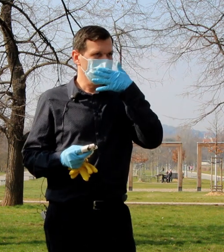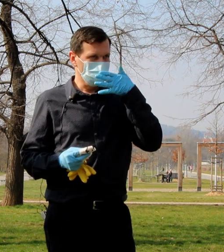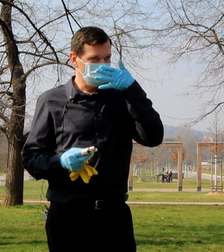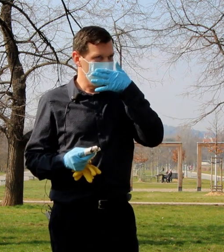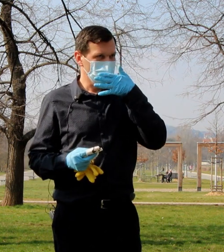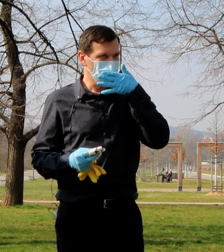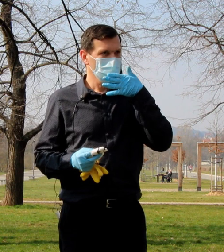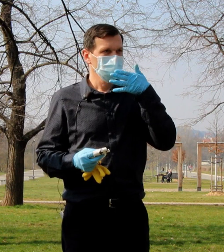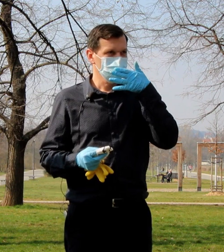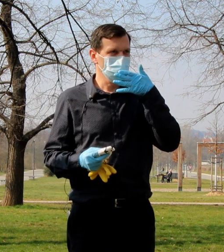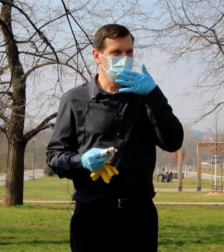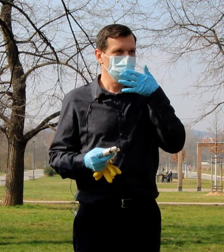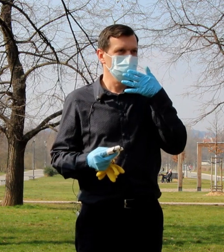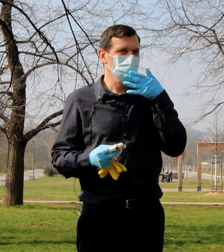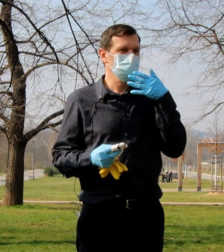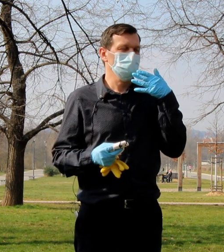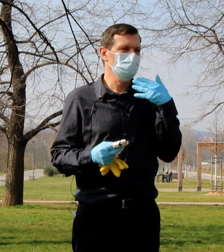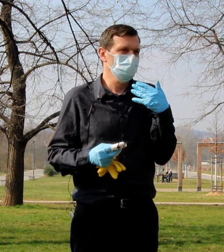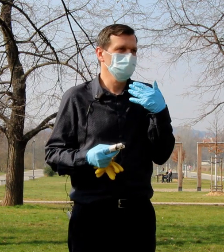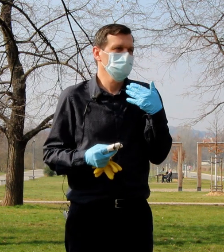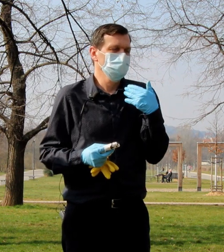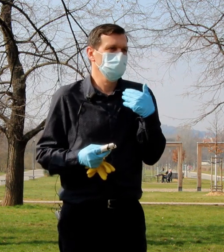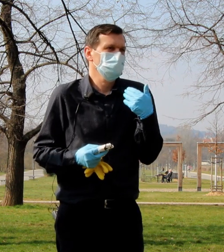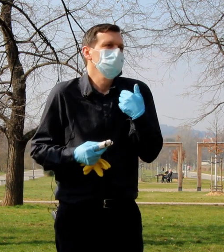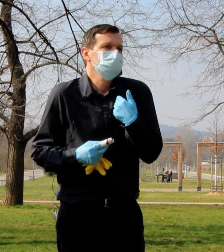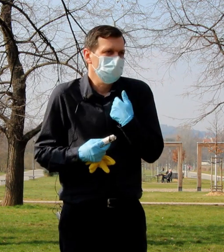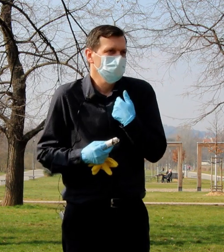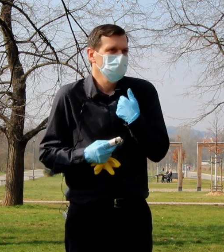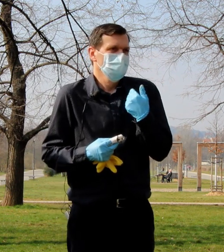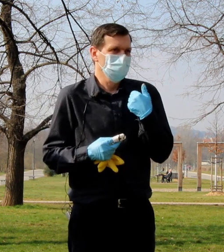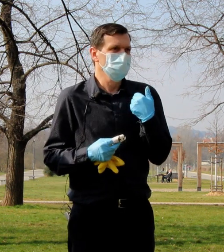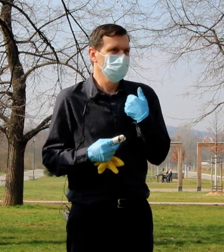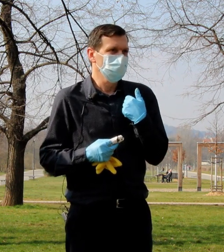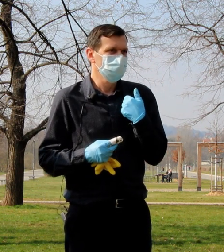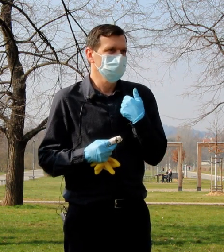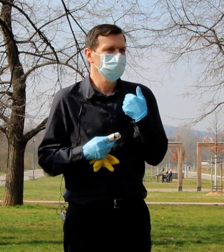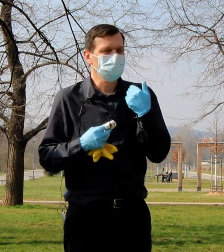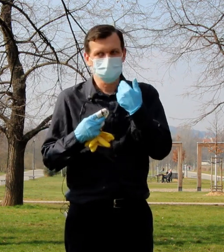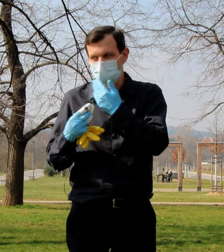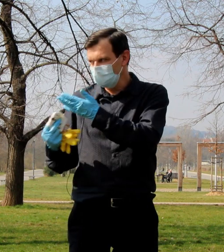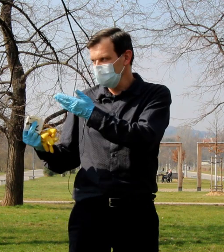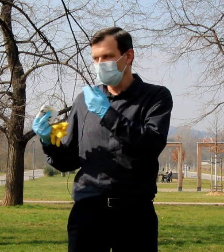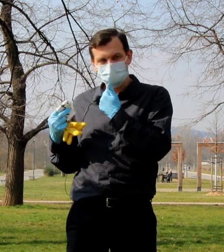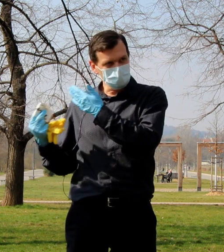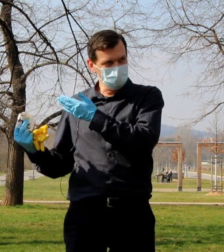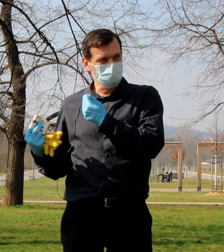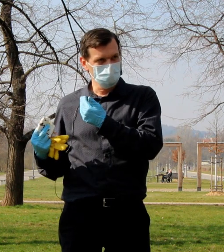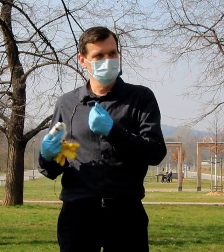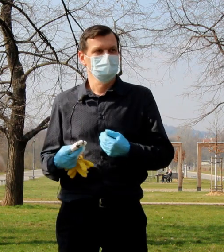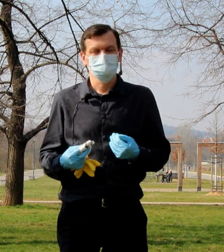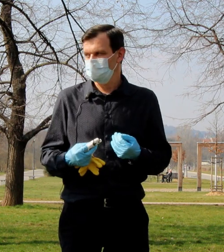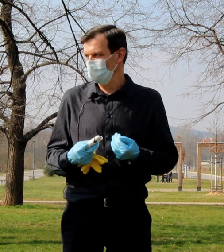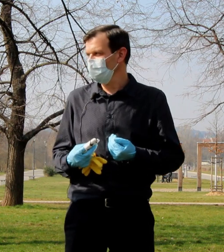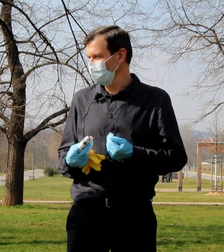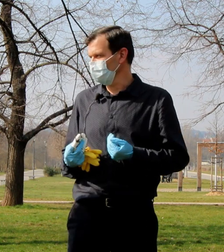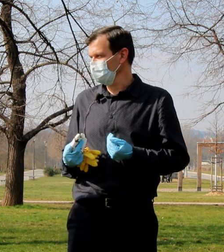zakrytý obličej z toho důvodu, že pokud bychom my sami byli infekční, tak se nenakazíme navzájem.